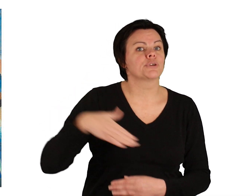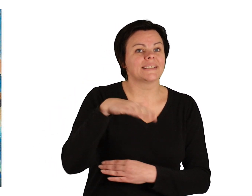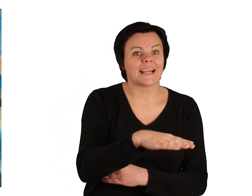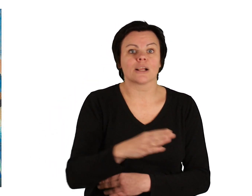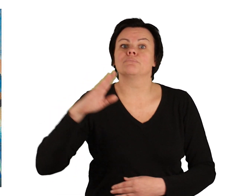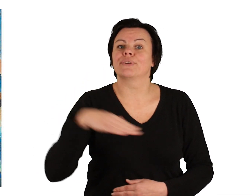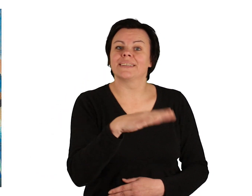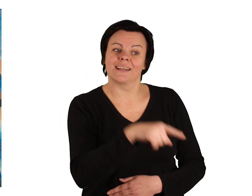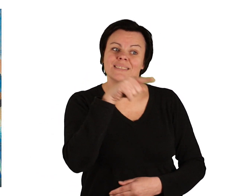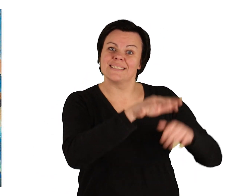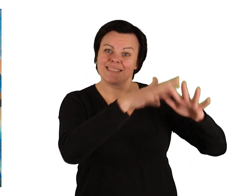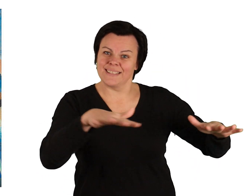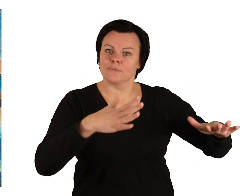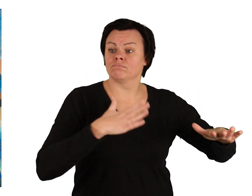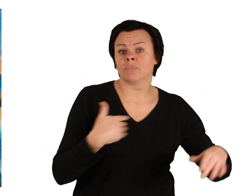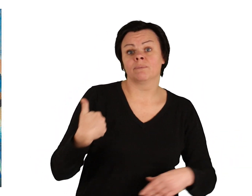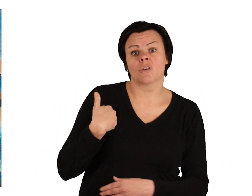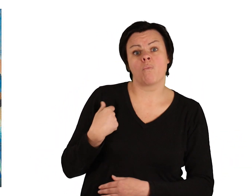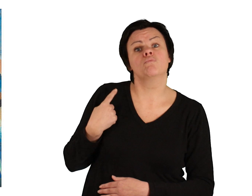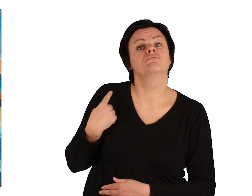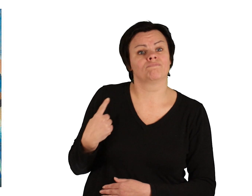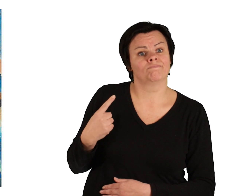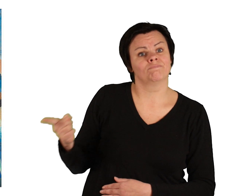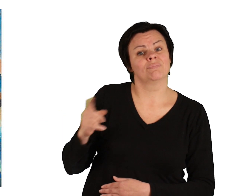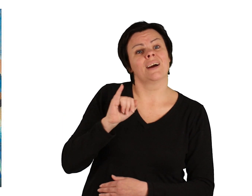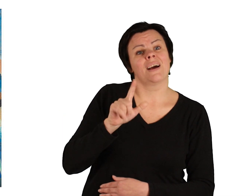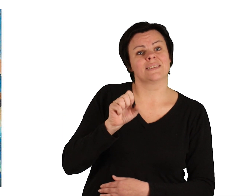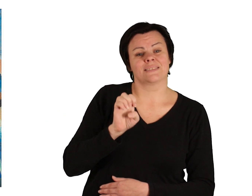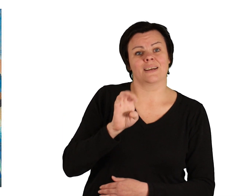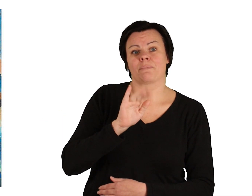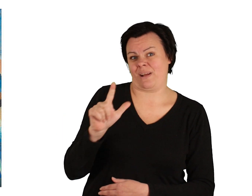See, meine Frau, die Ilsebill, die will nicht so, wie ich es will